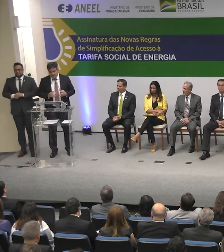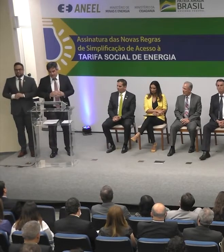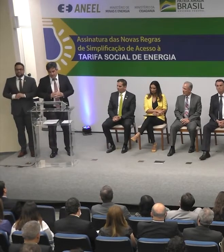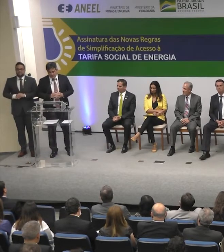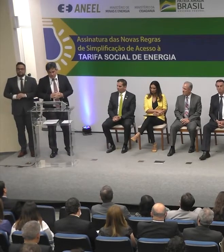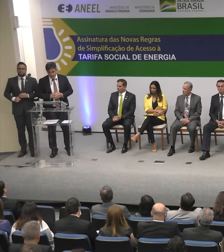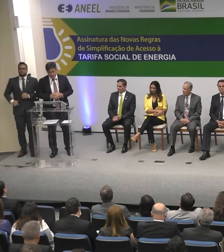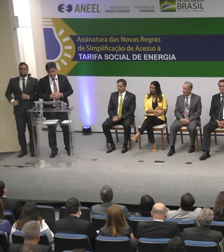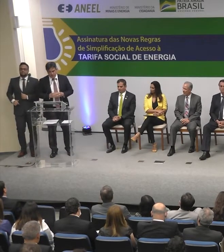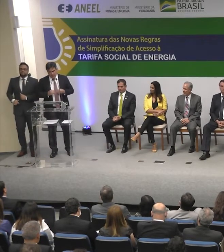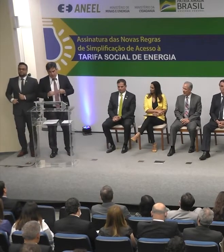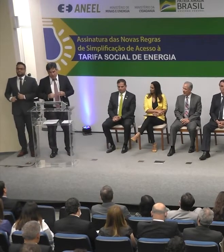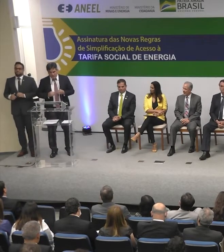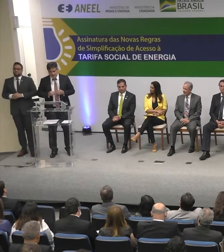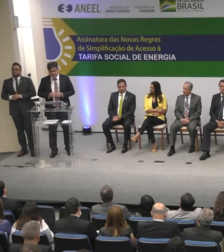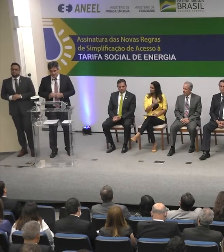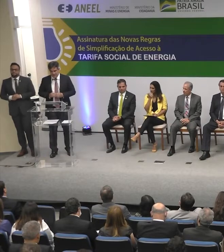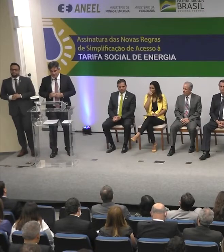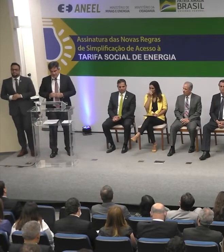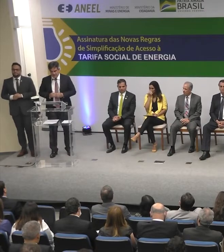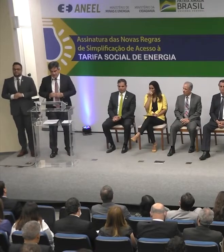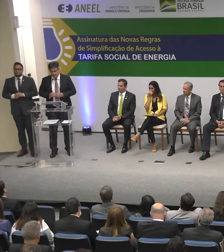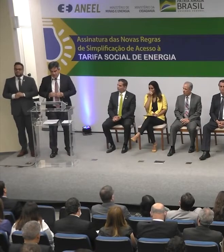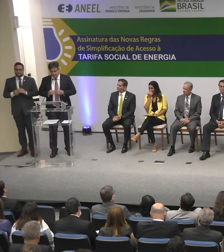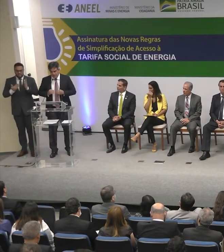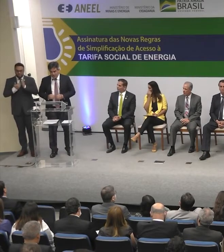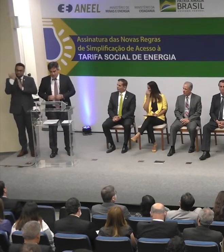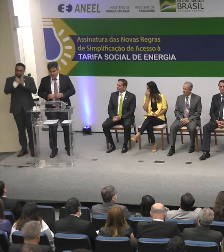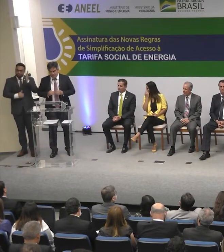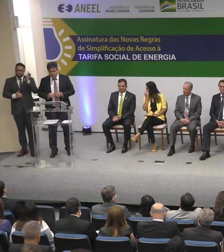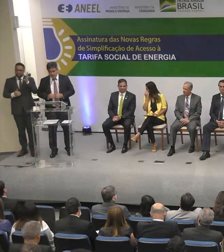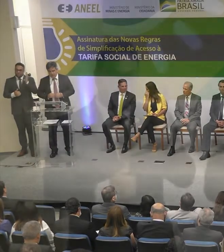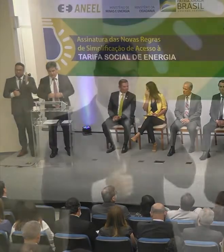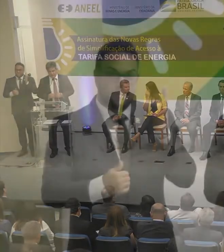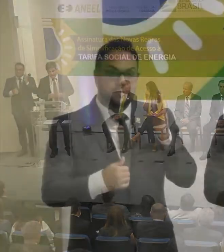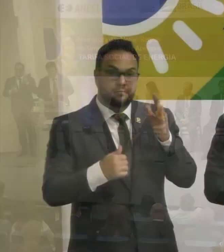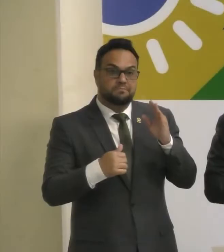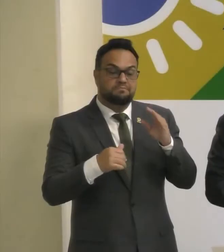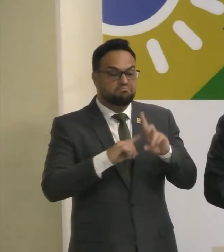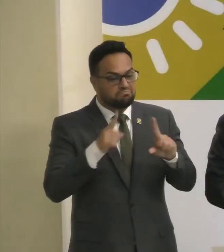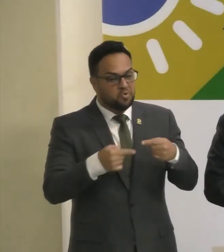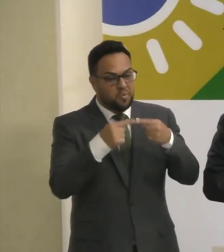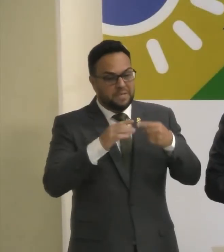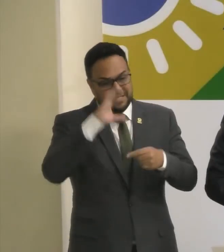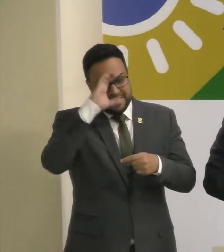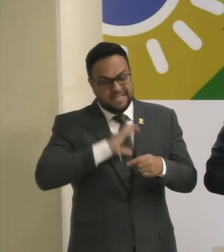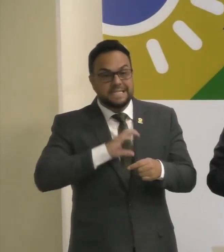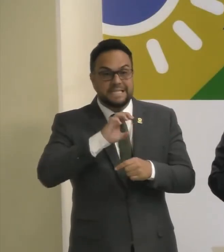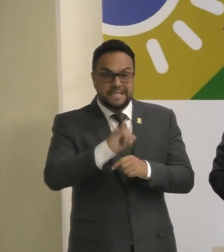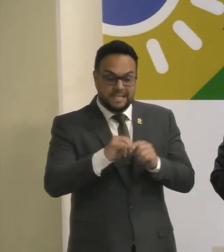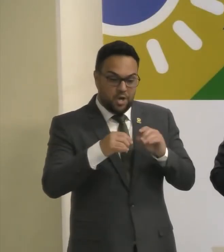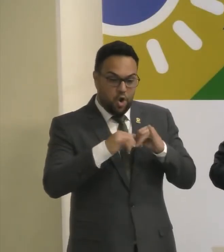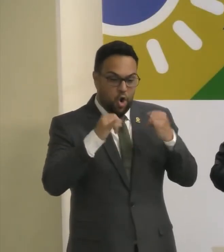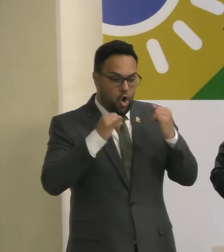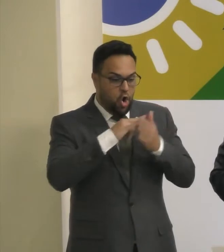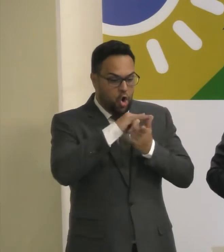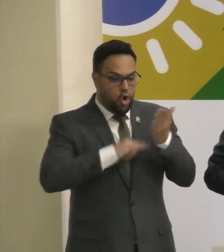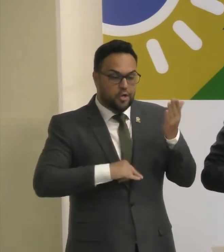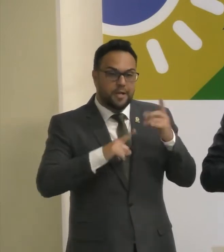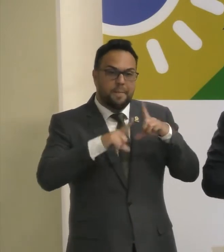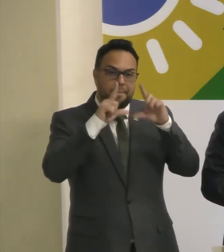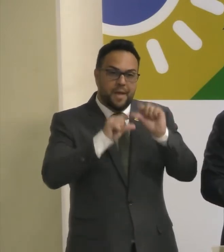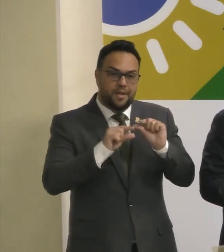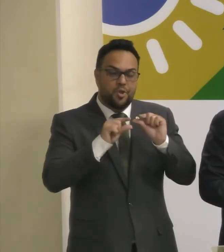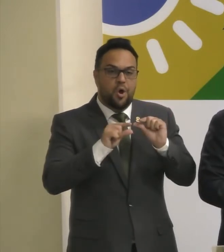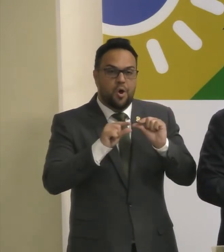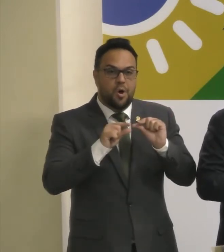que esse benefício é um gesto que promove cidadania. Quando o valor da conta de energia é menor, o brasileiro mais pobre consegue honrar